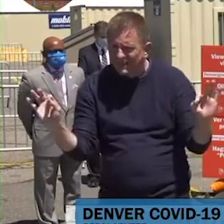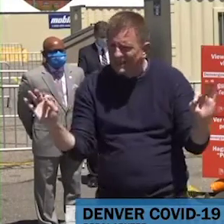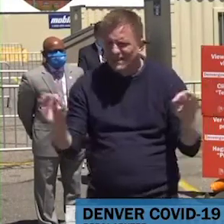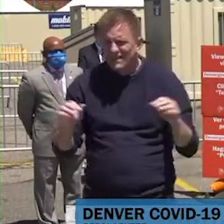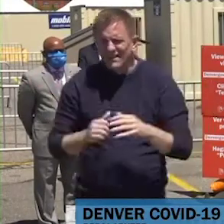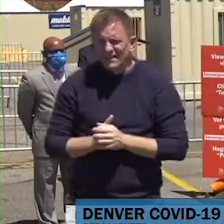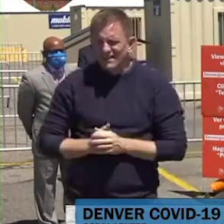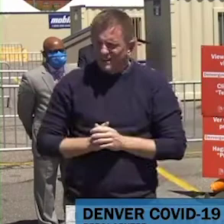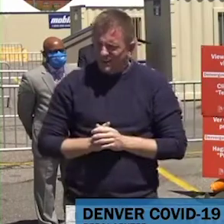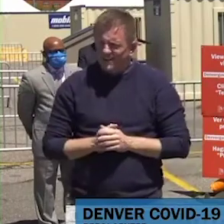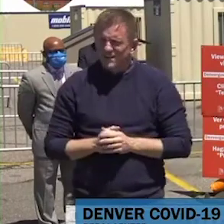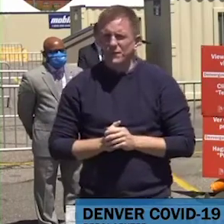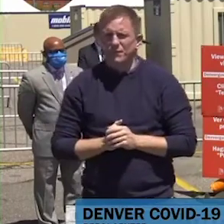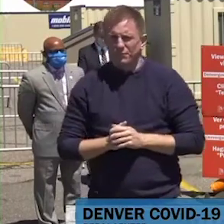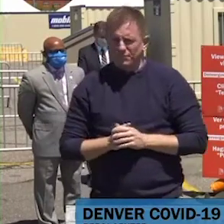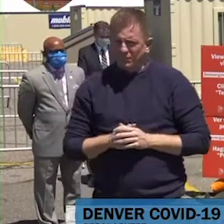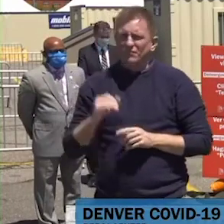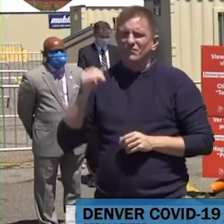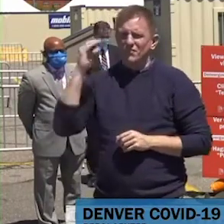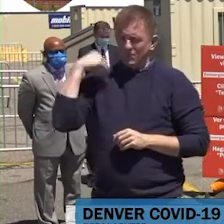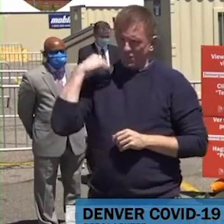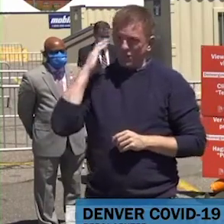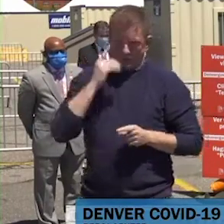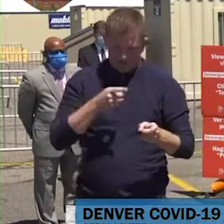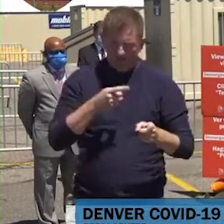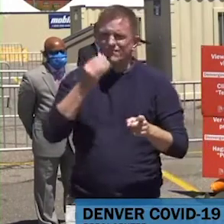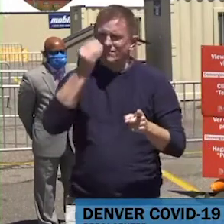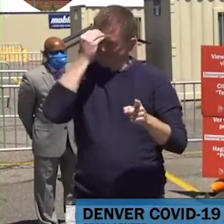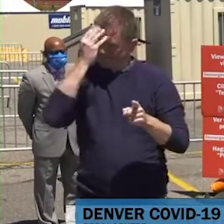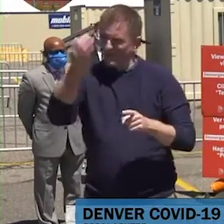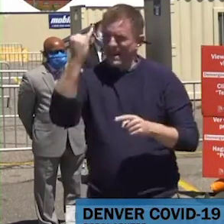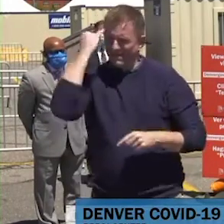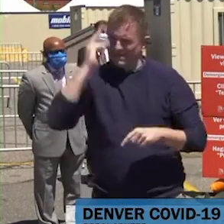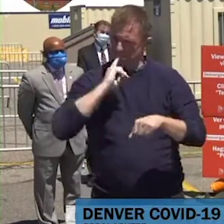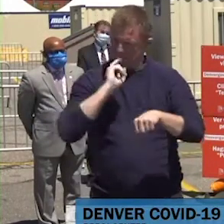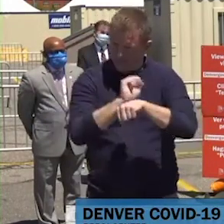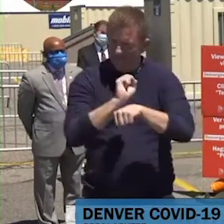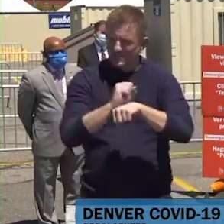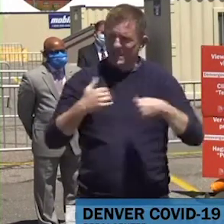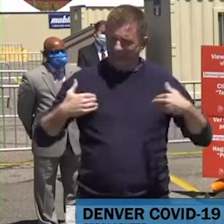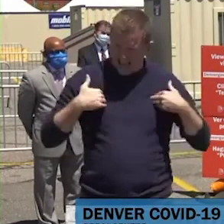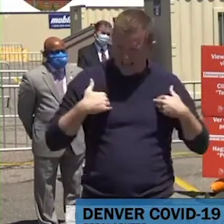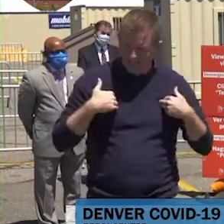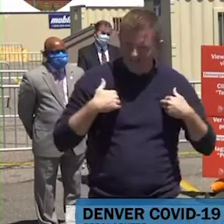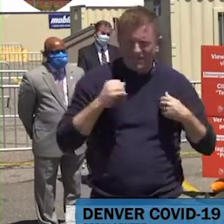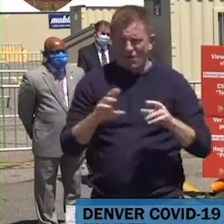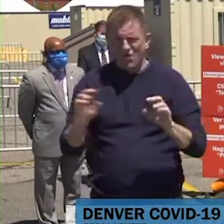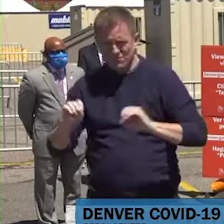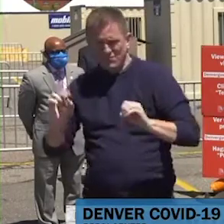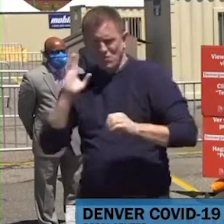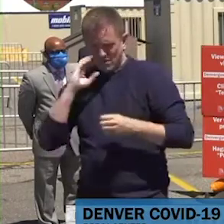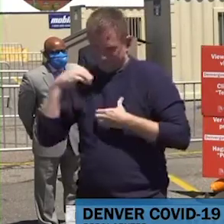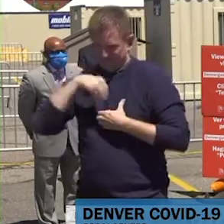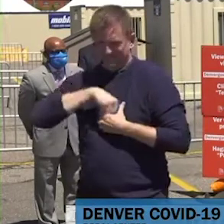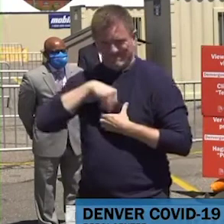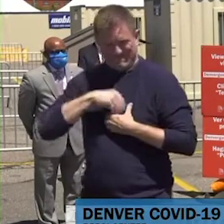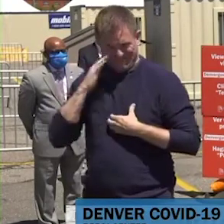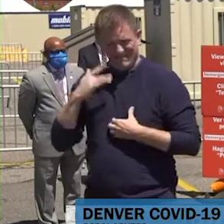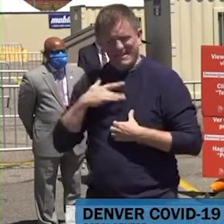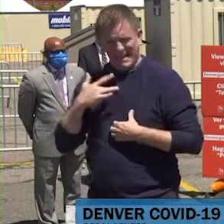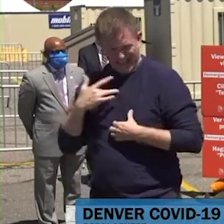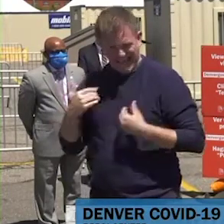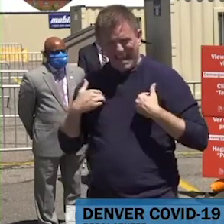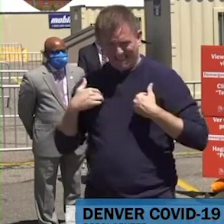cuerpo. Hay una herramienta de evaluación en el sitio web de registración que le ayudará a los residentes